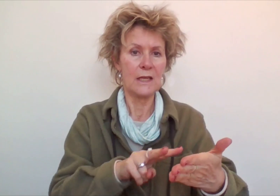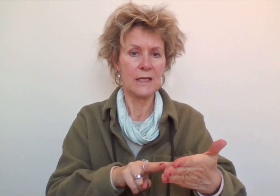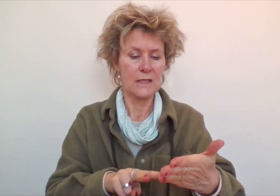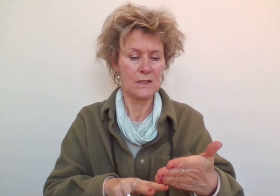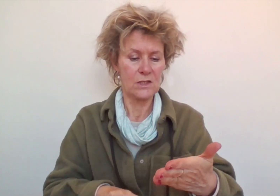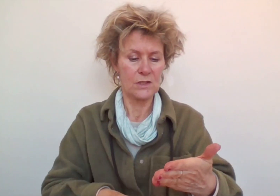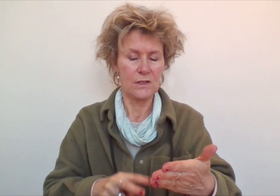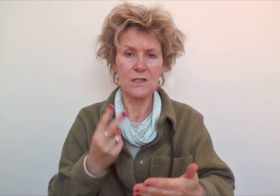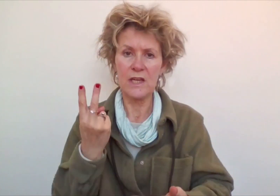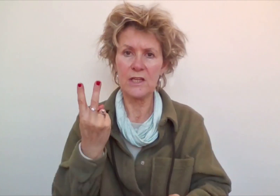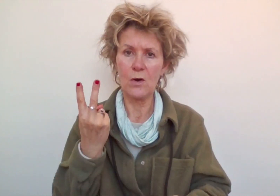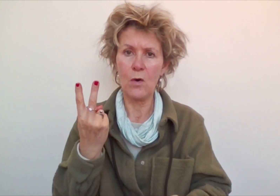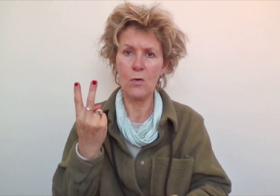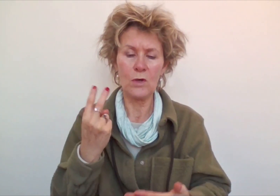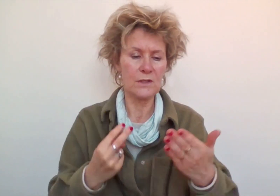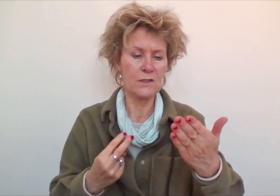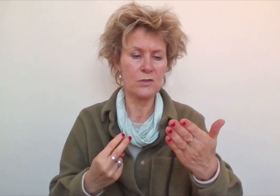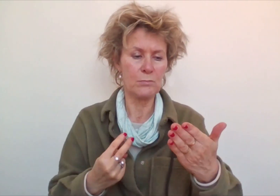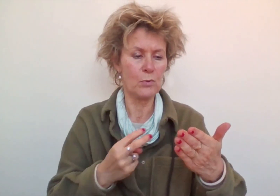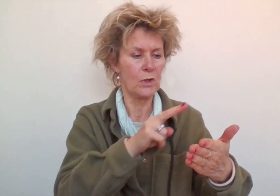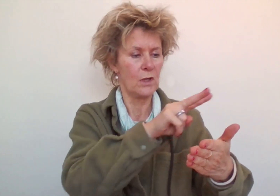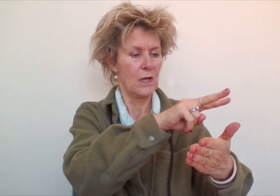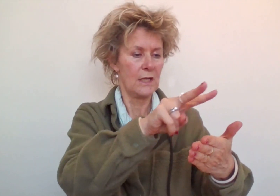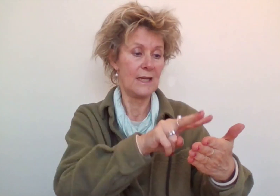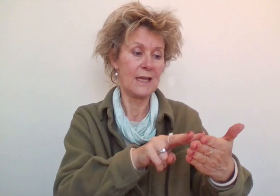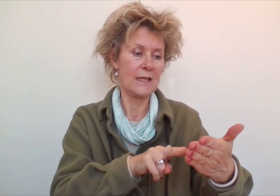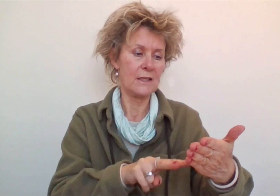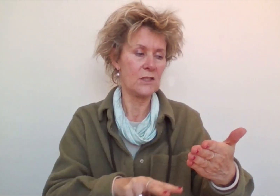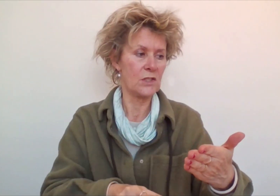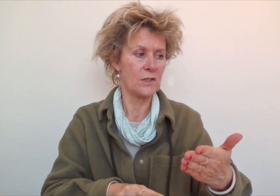Lezen. Dit zijn je ogen. Dit is het boek. Lezen.